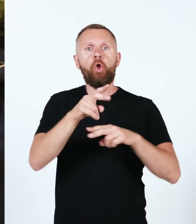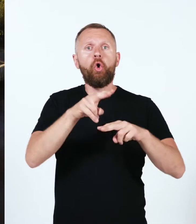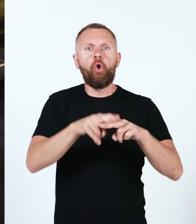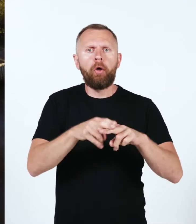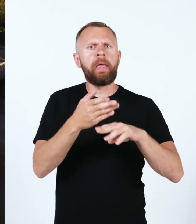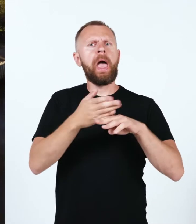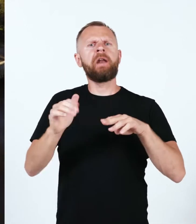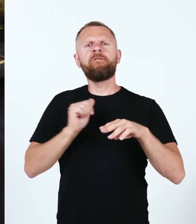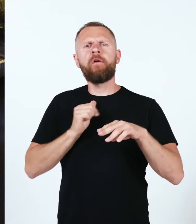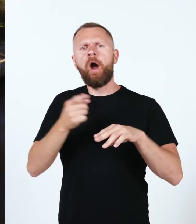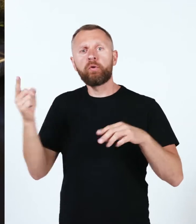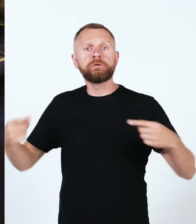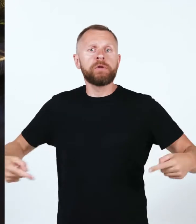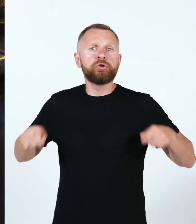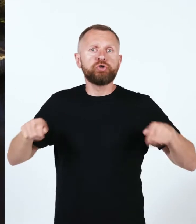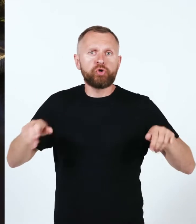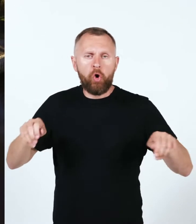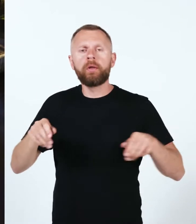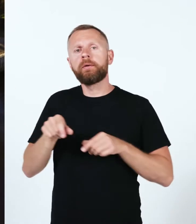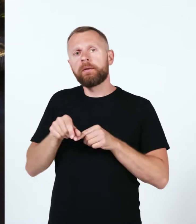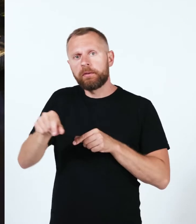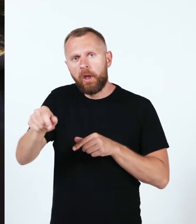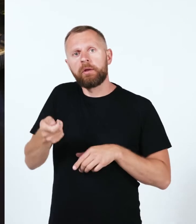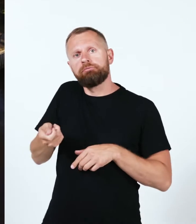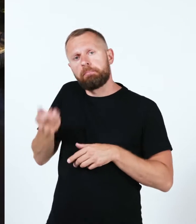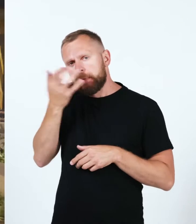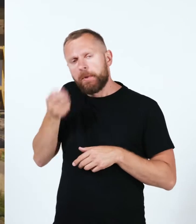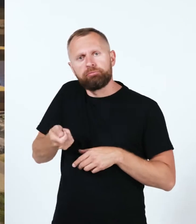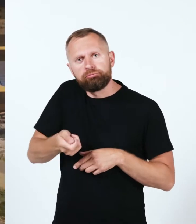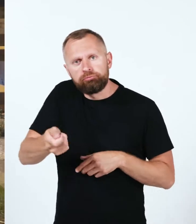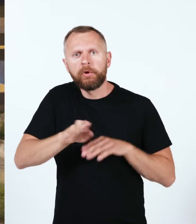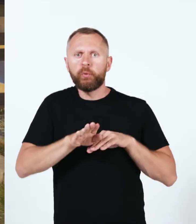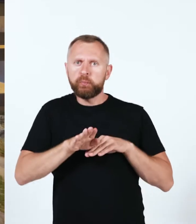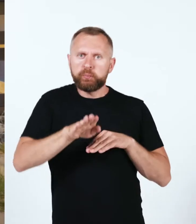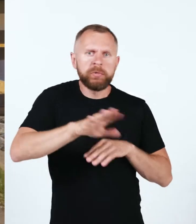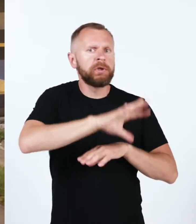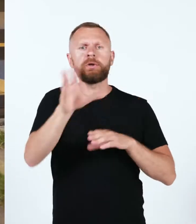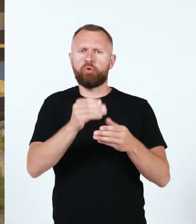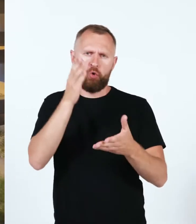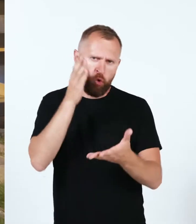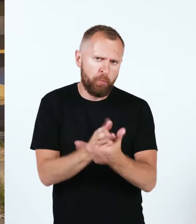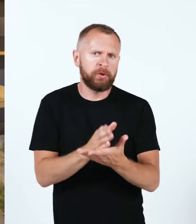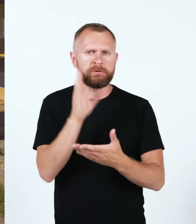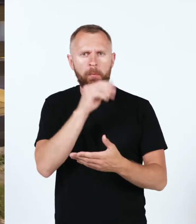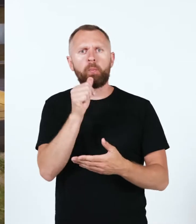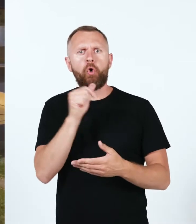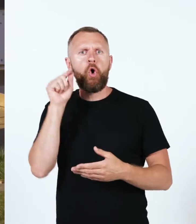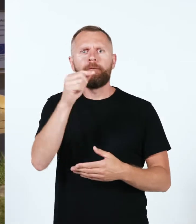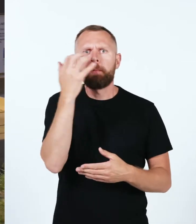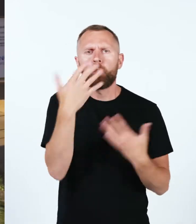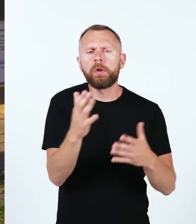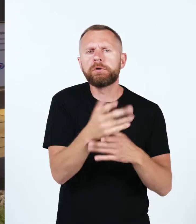Kalastuskoht on saanud erivajadustega inimeste vajadusi arvestavad piirded ja pandused, mis võimaldavad ka nägemispuudega inimestel proovida,